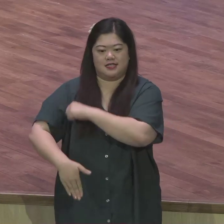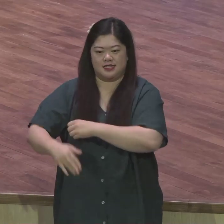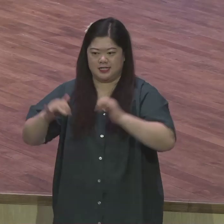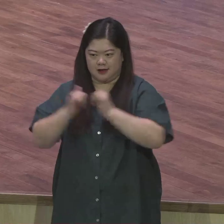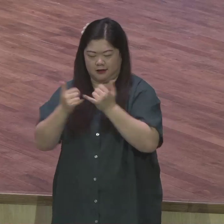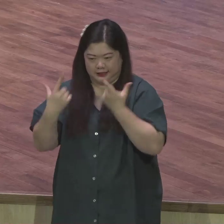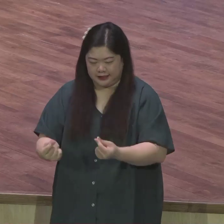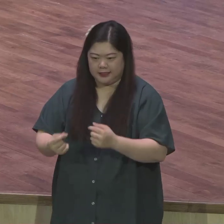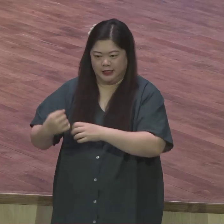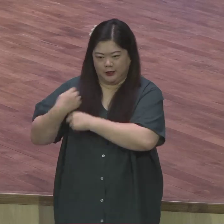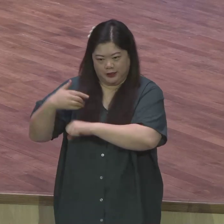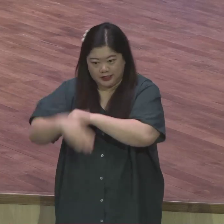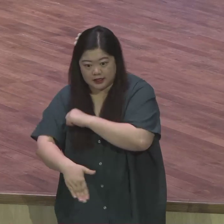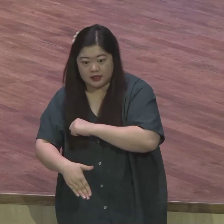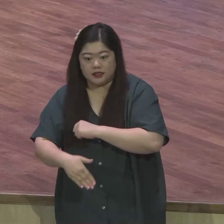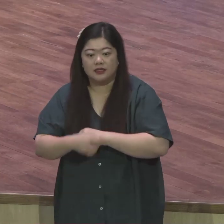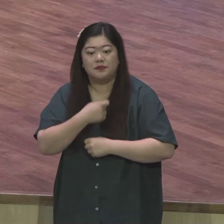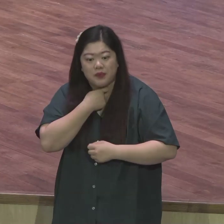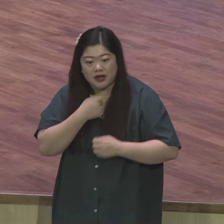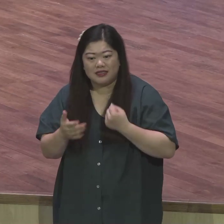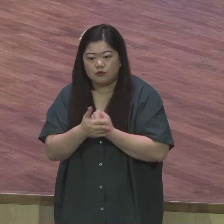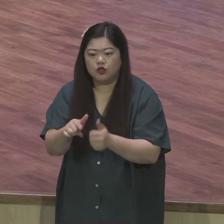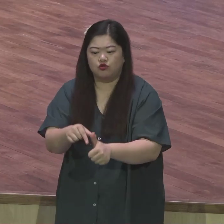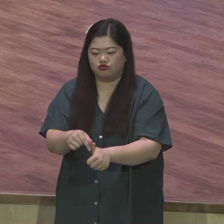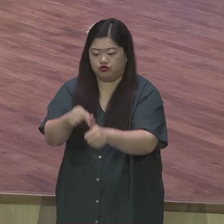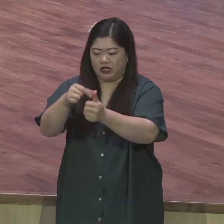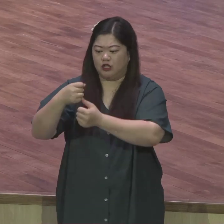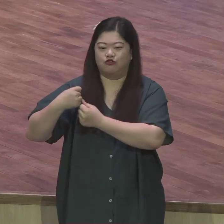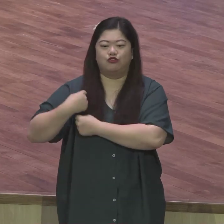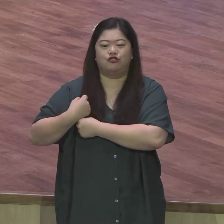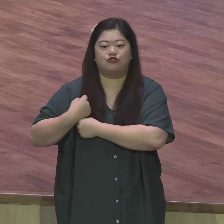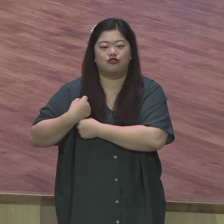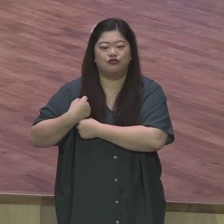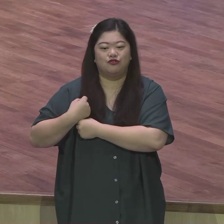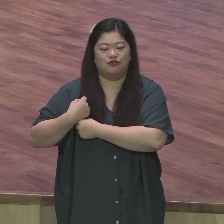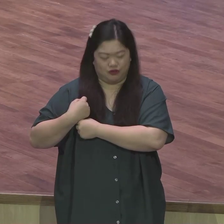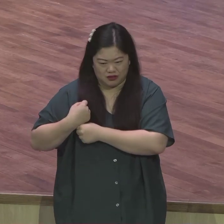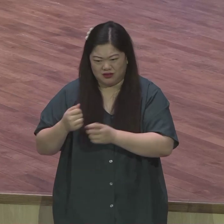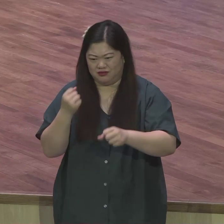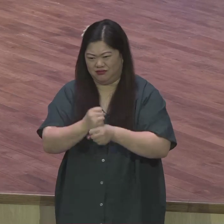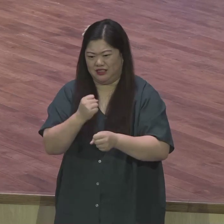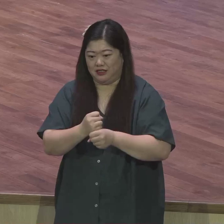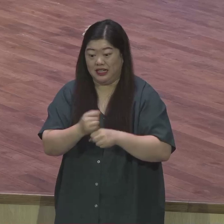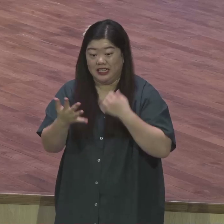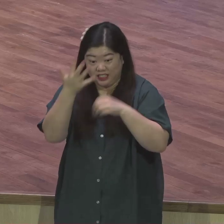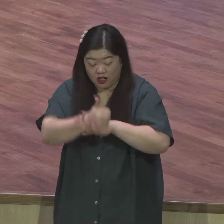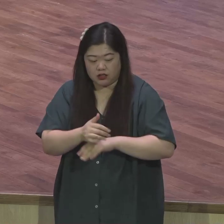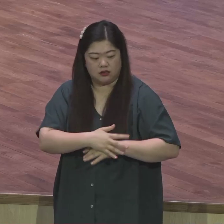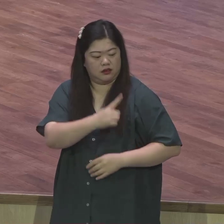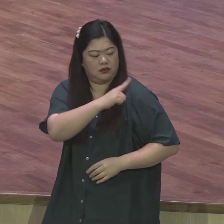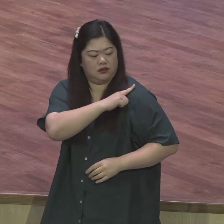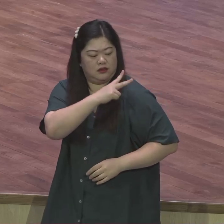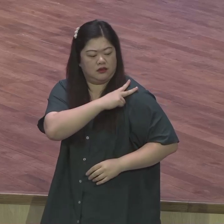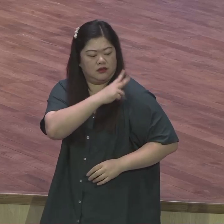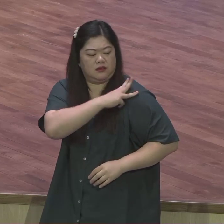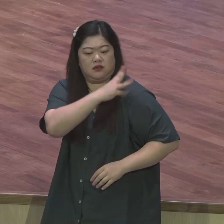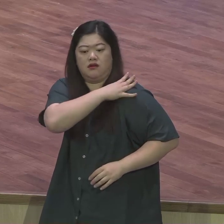군대식으로 전투하는 것이다 그래서 군대식으로 계급장을 다 붙였어요 군대 군복을